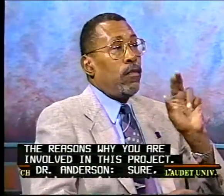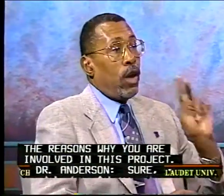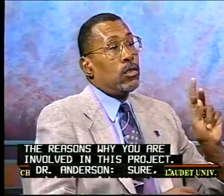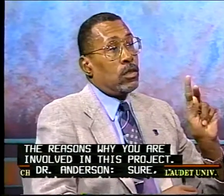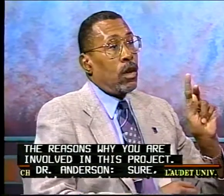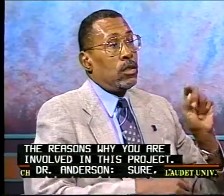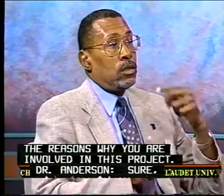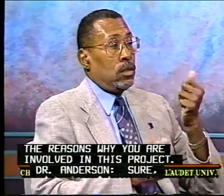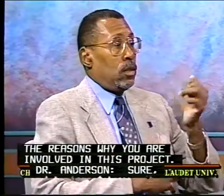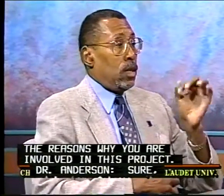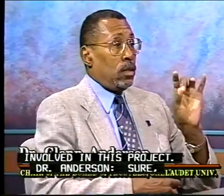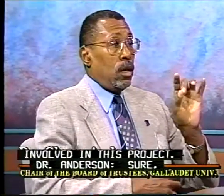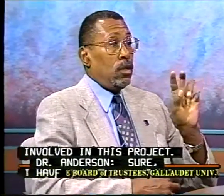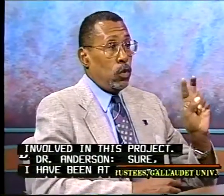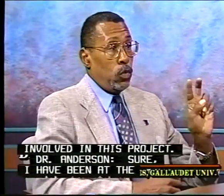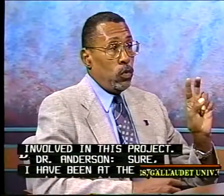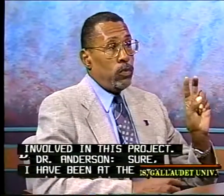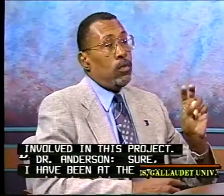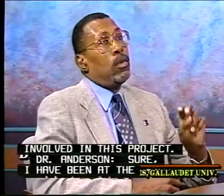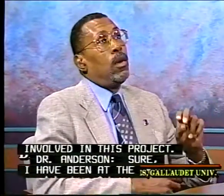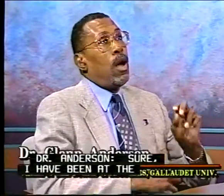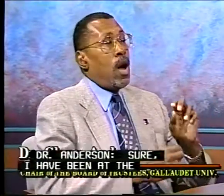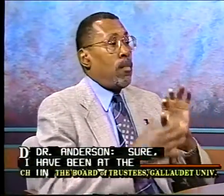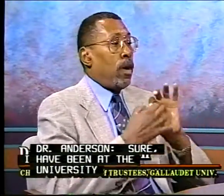Sure. I've been at the University of Arkansas since 1982.